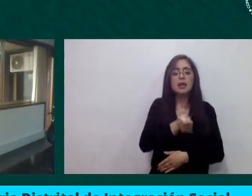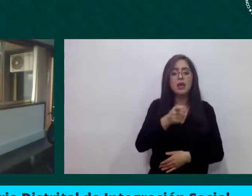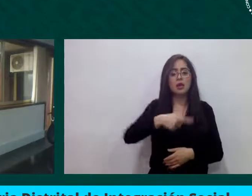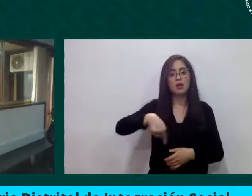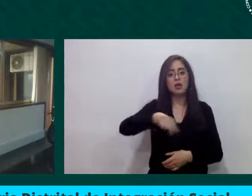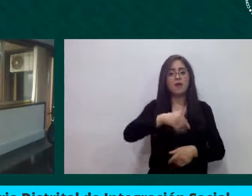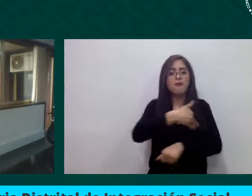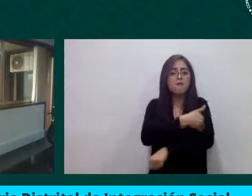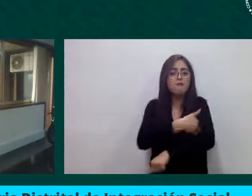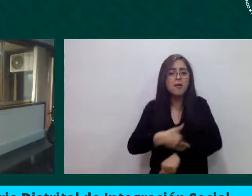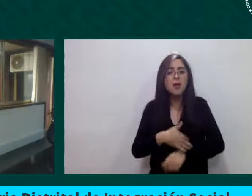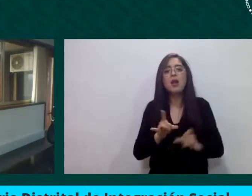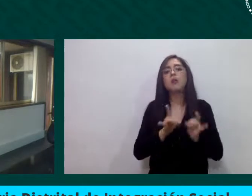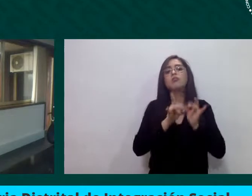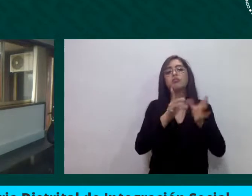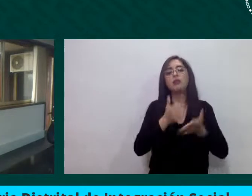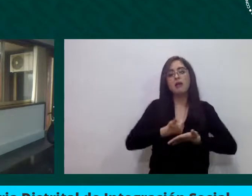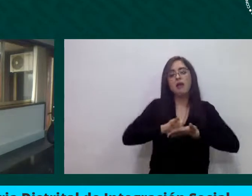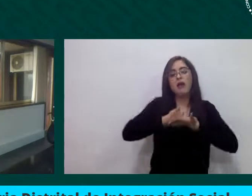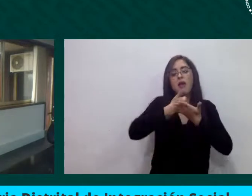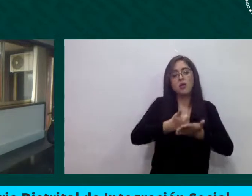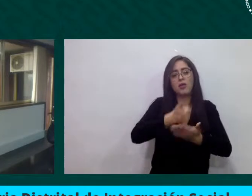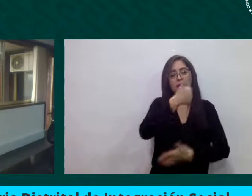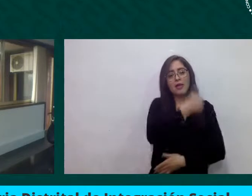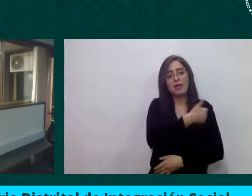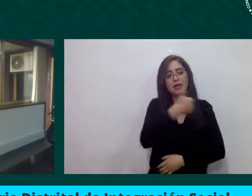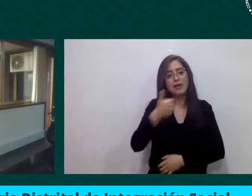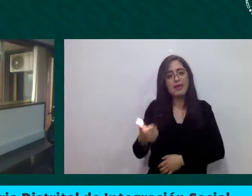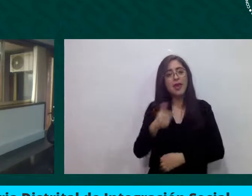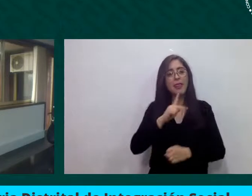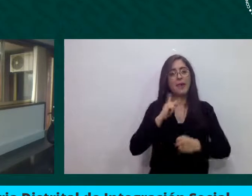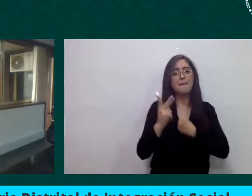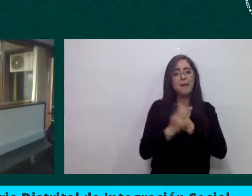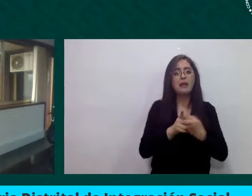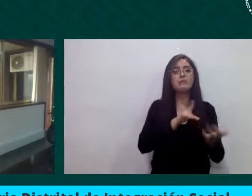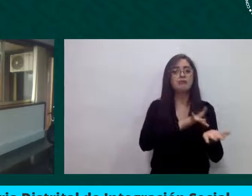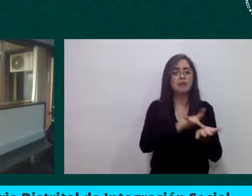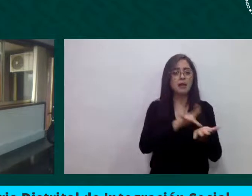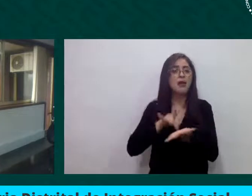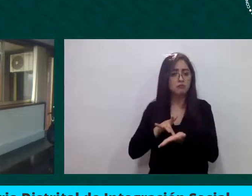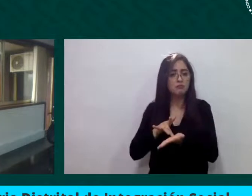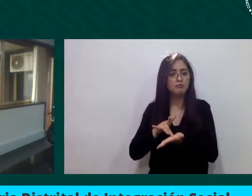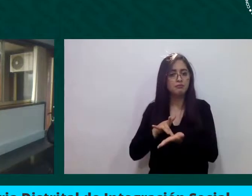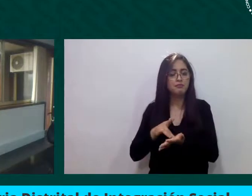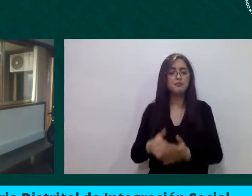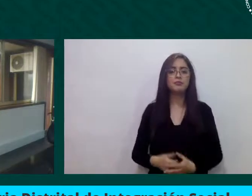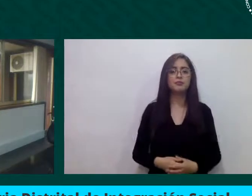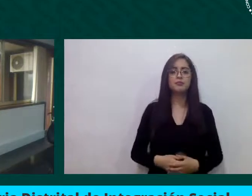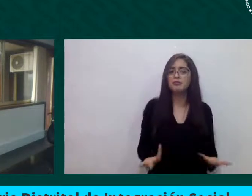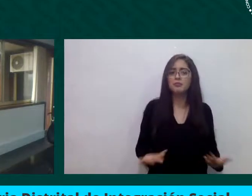Estado da de manera puntual. Entonces, el reto es reestructurar